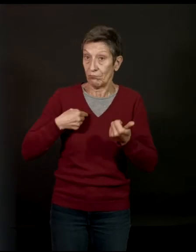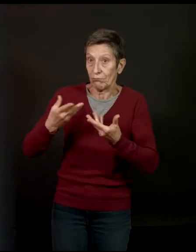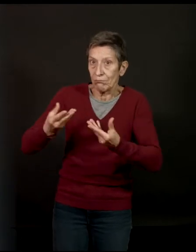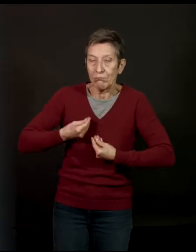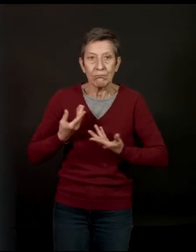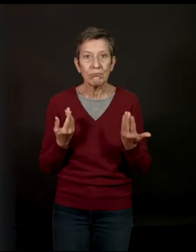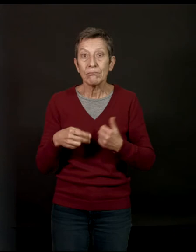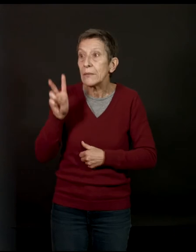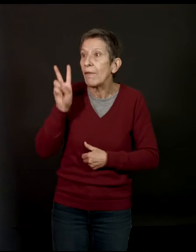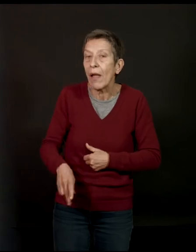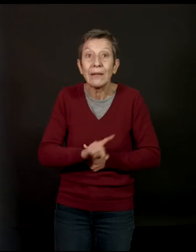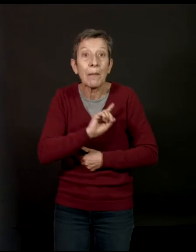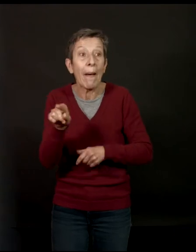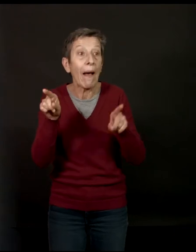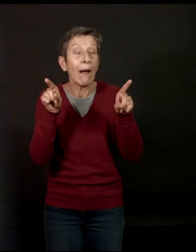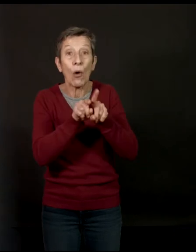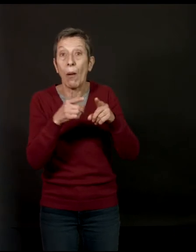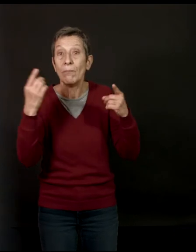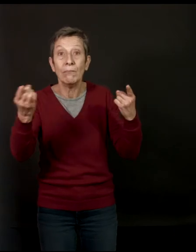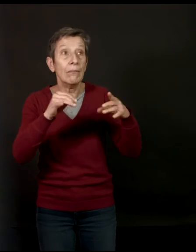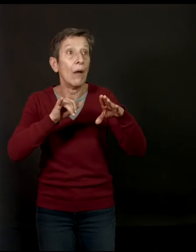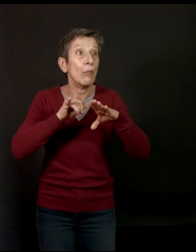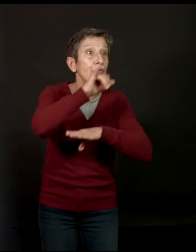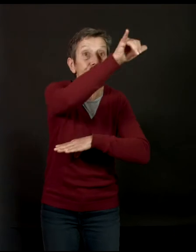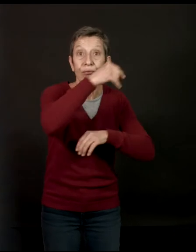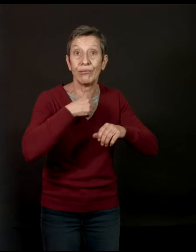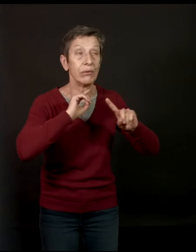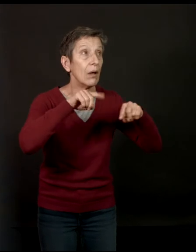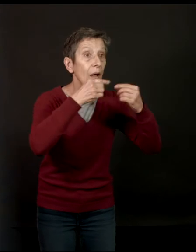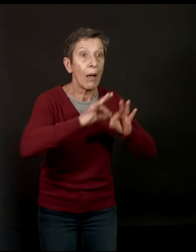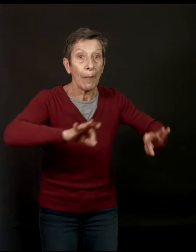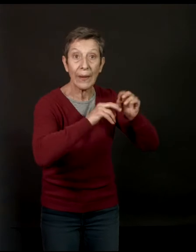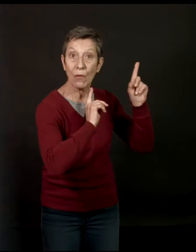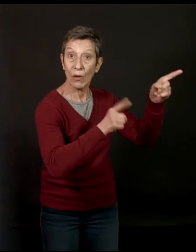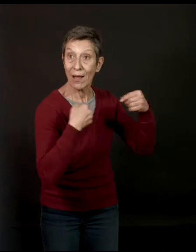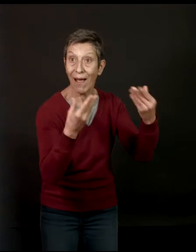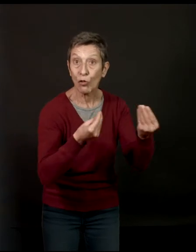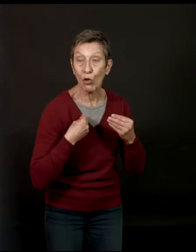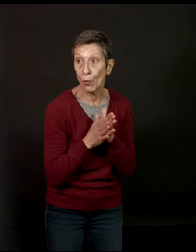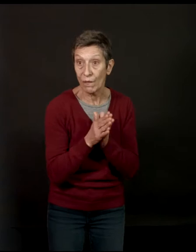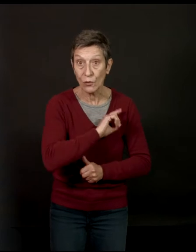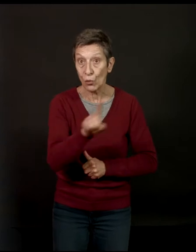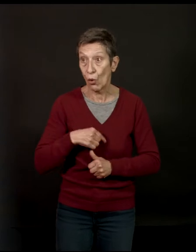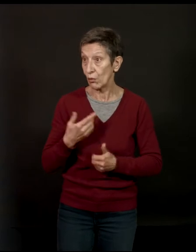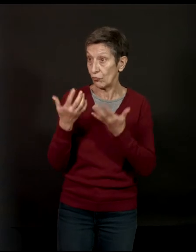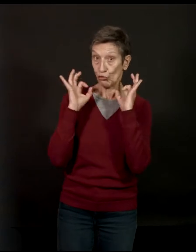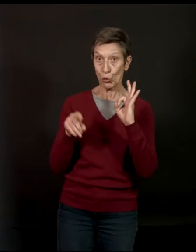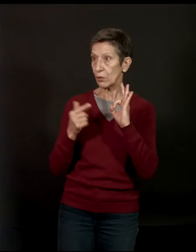'avion pour un ailleurs en guerre qui m'a motivée. C'est ces gens qui s'asseyaient en face de moi et tout à coup, déballent tout.